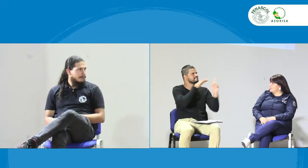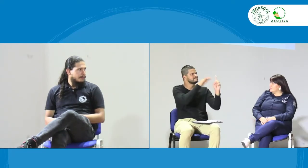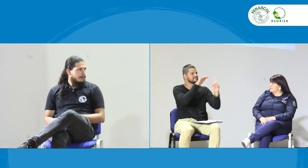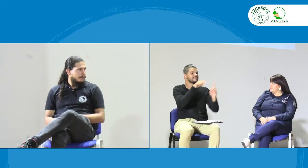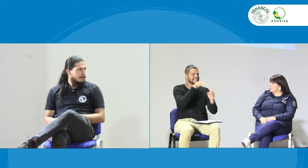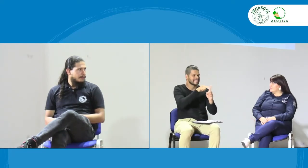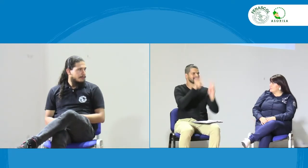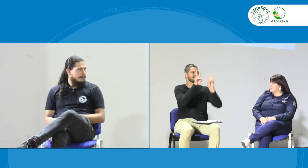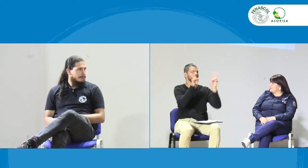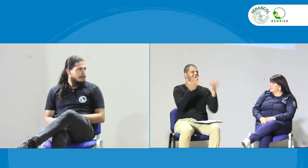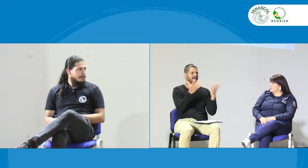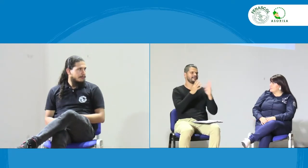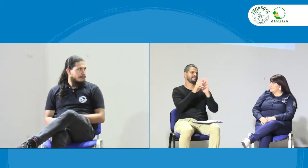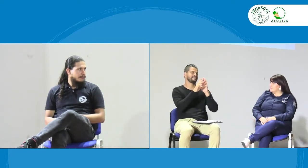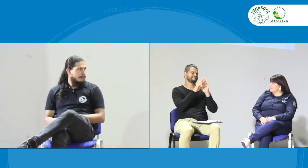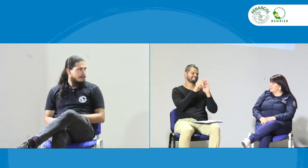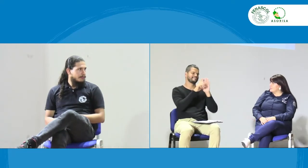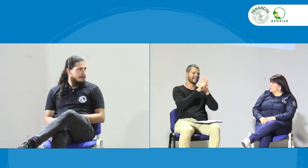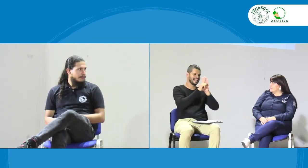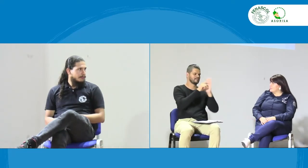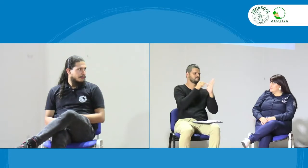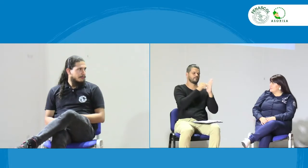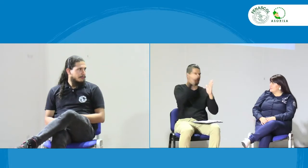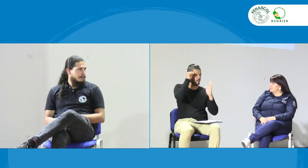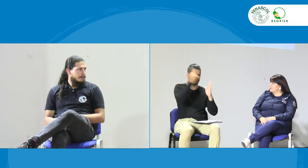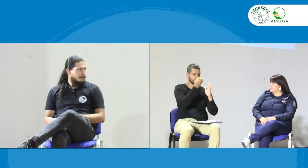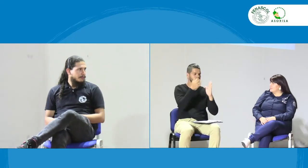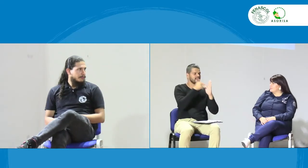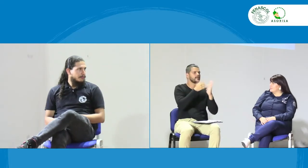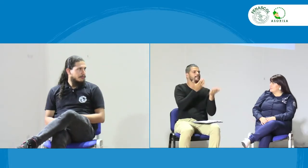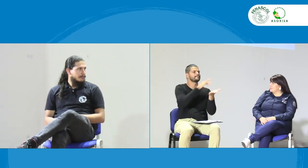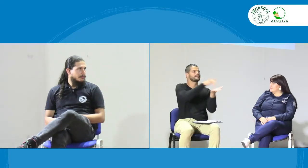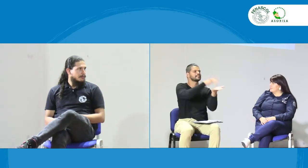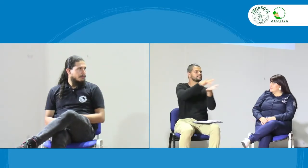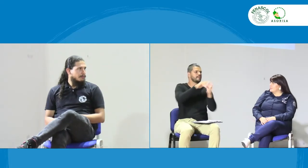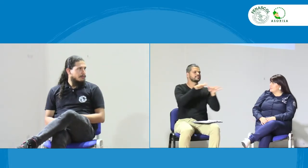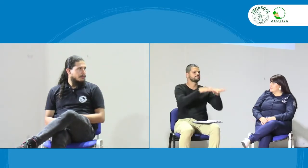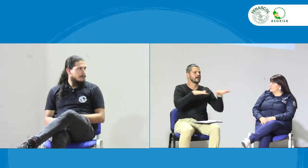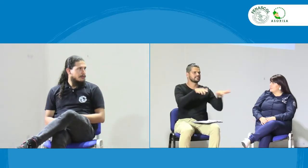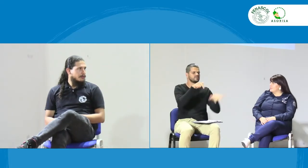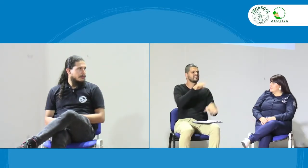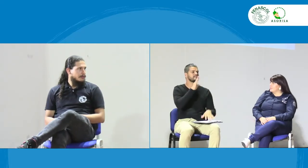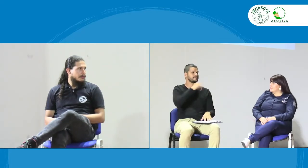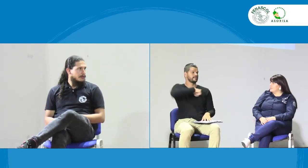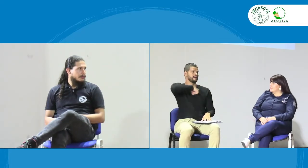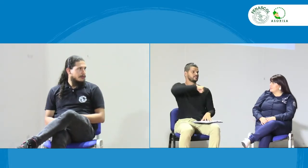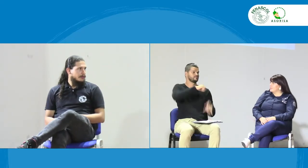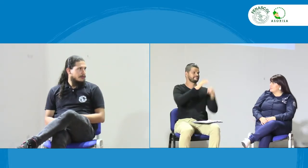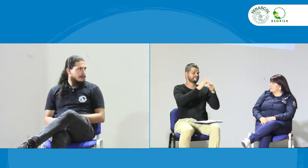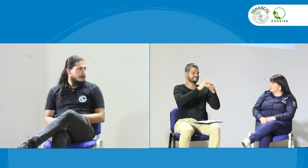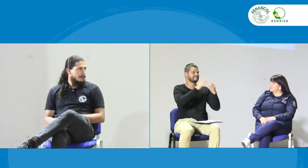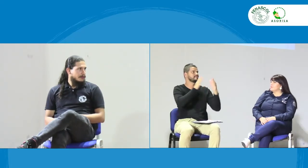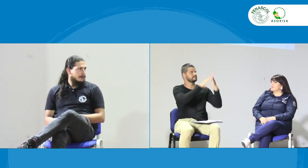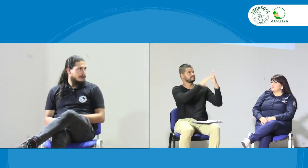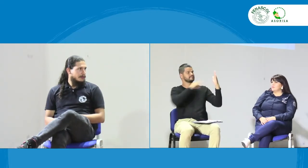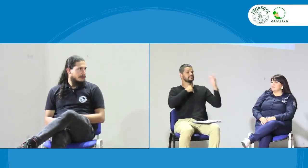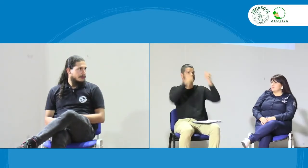aprender. No somos los expertos. Y así vamos aprendiendo para realizar la incidencia. Hay una ley que no recuerdo bien, pero es sobre la